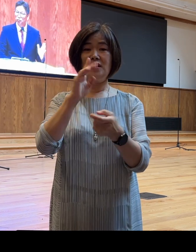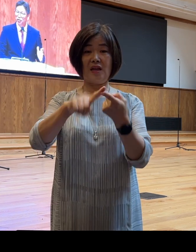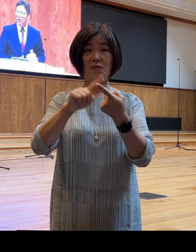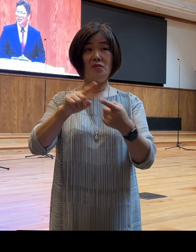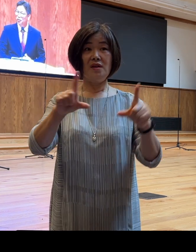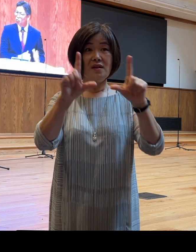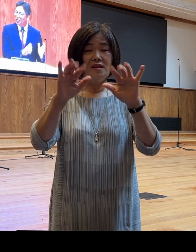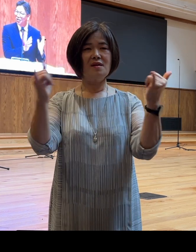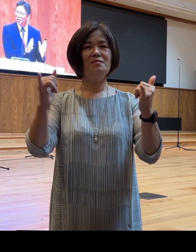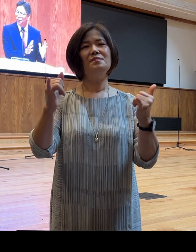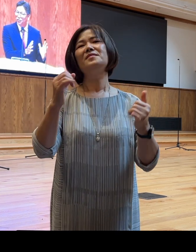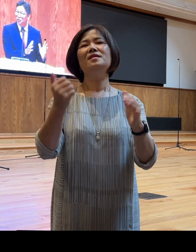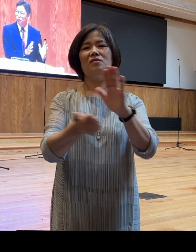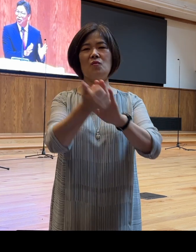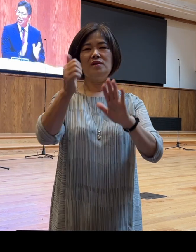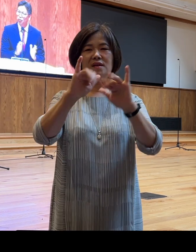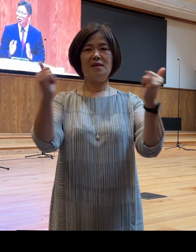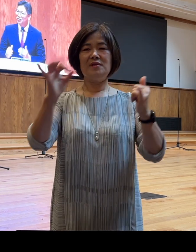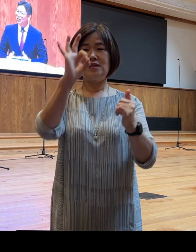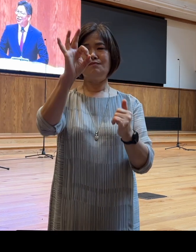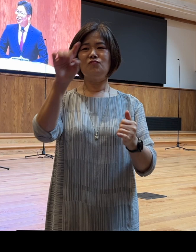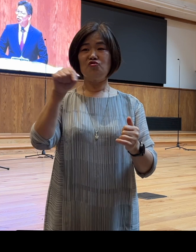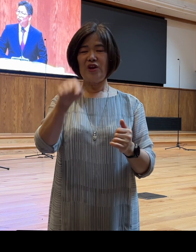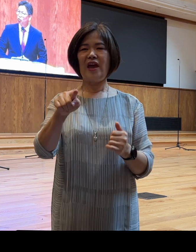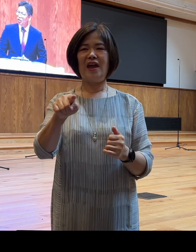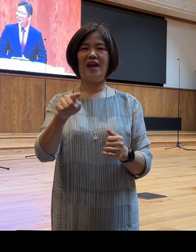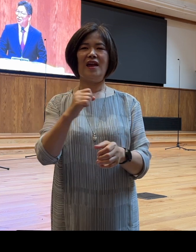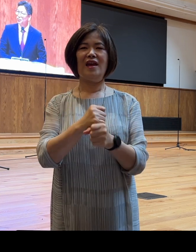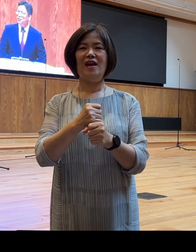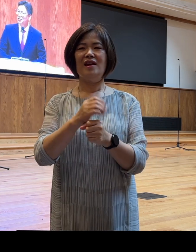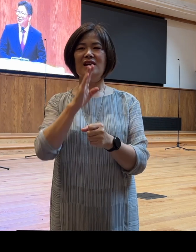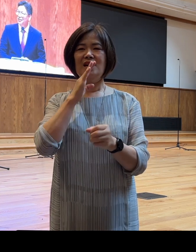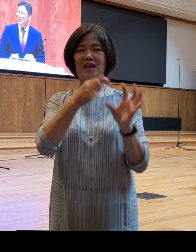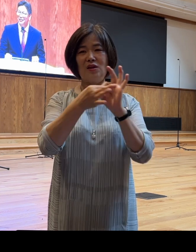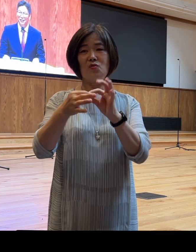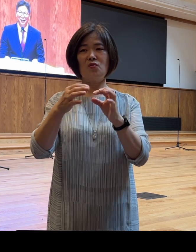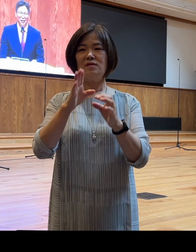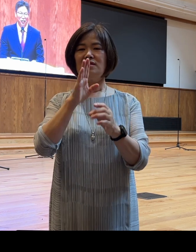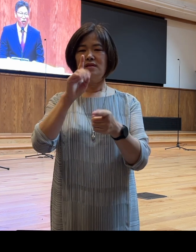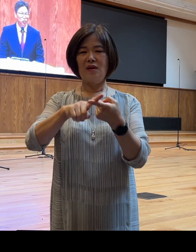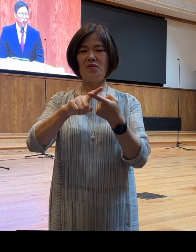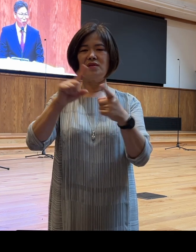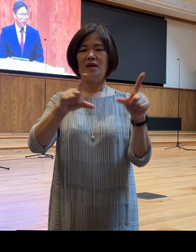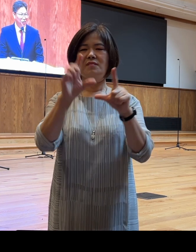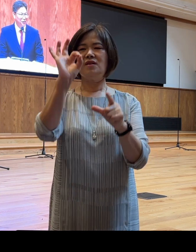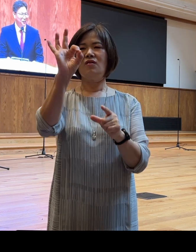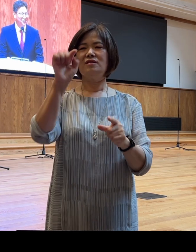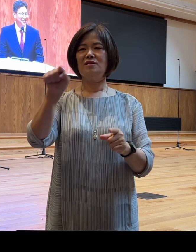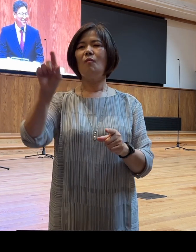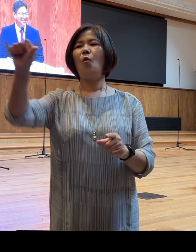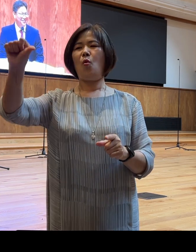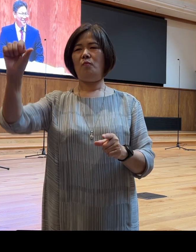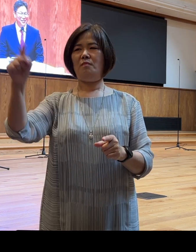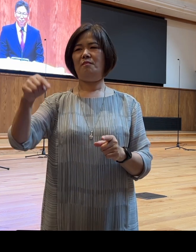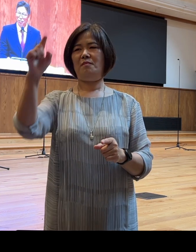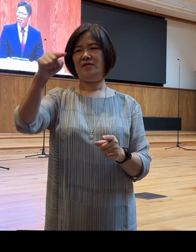성공한 사람의 10% 중에 4, 5년까지 체중을 유지하는 사람은 네 0.5% 100명이면